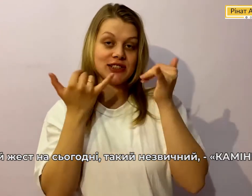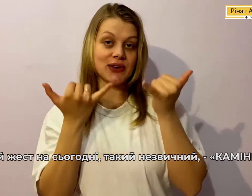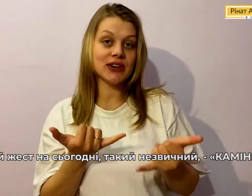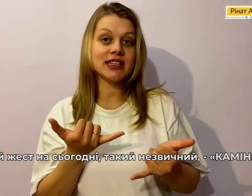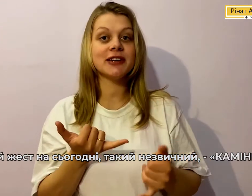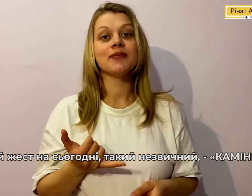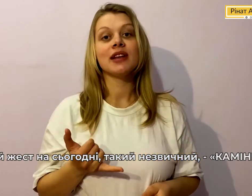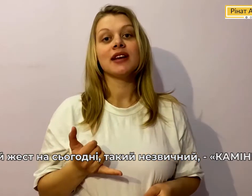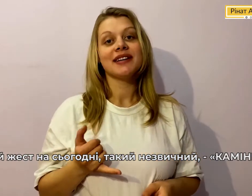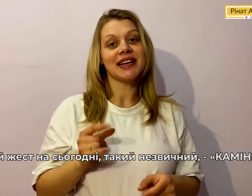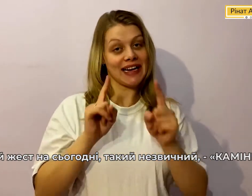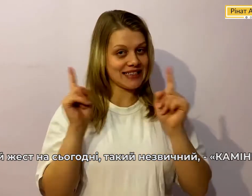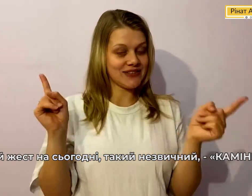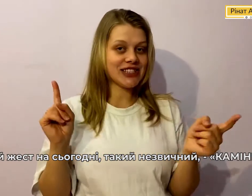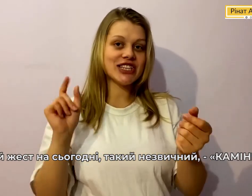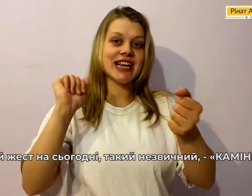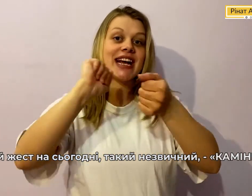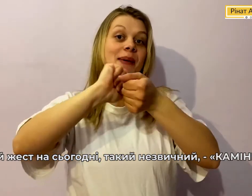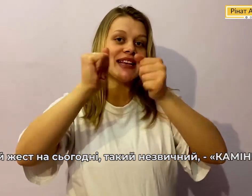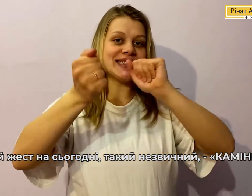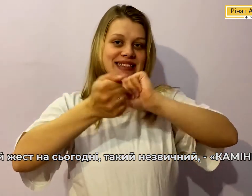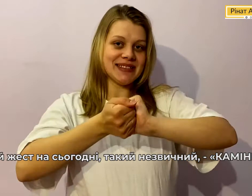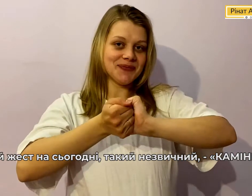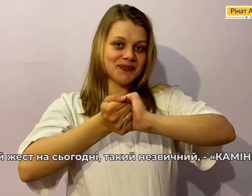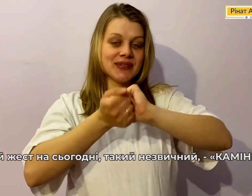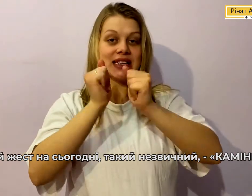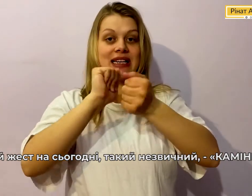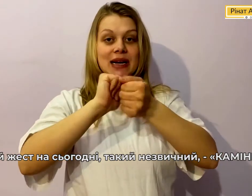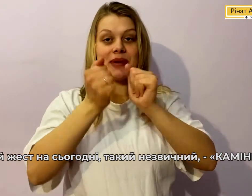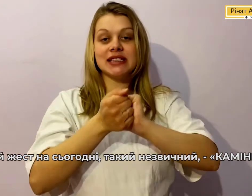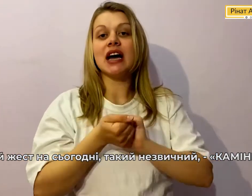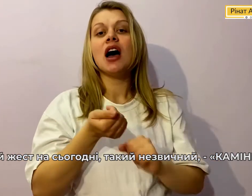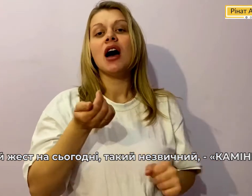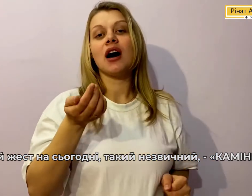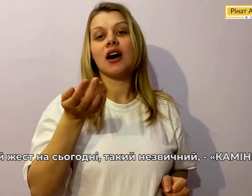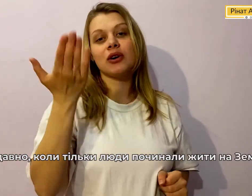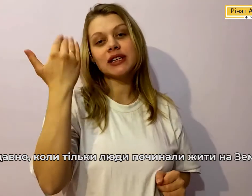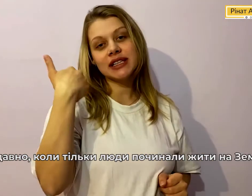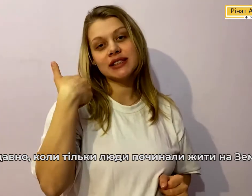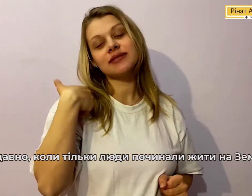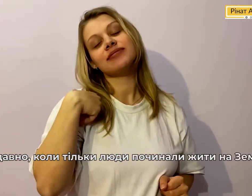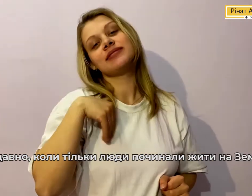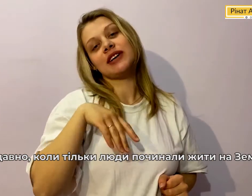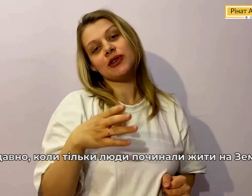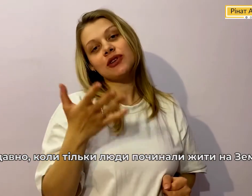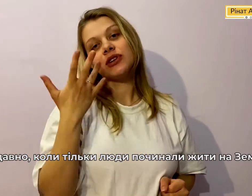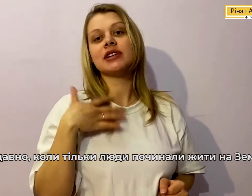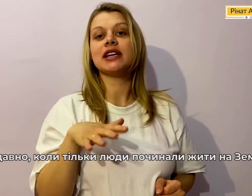сьогодні Такий незвичний Камінці Камінці Колись Давно Коли